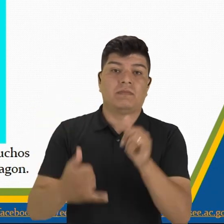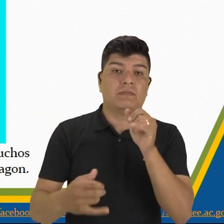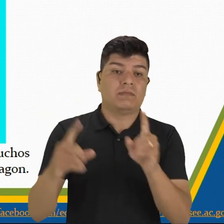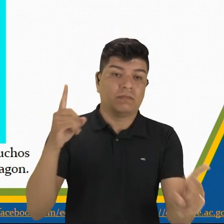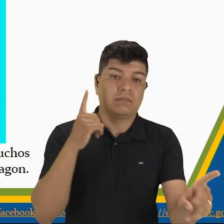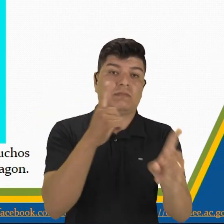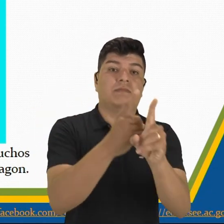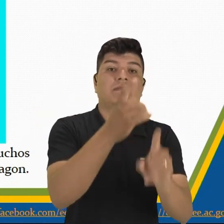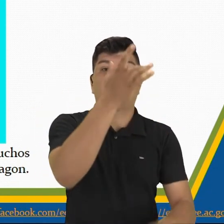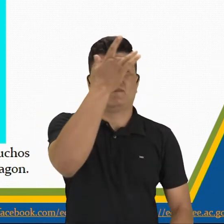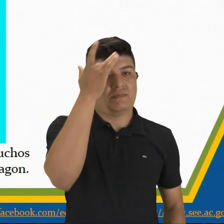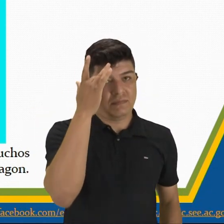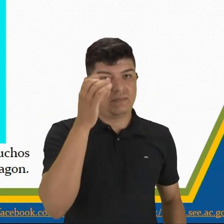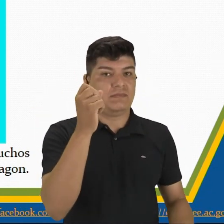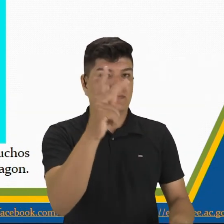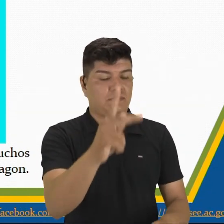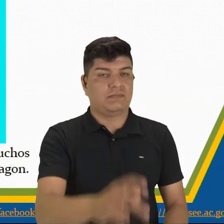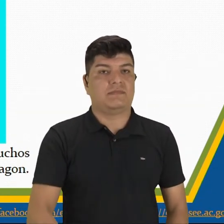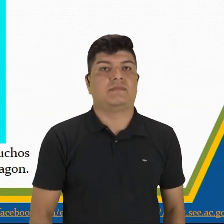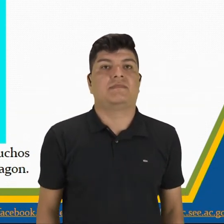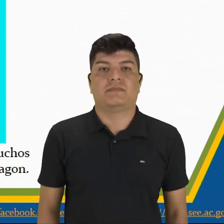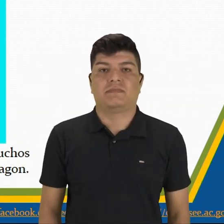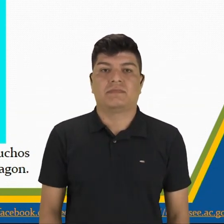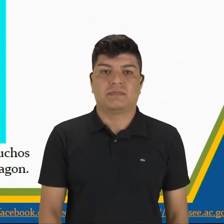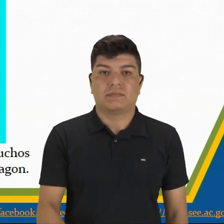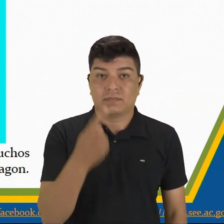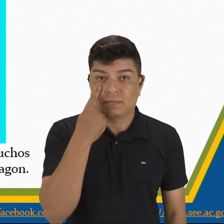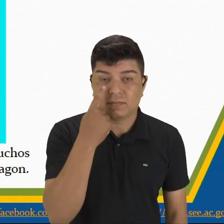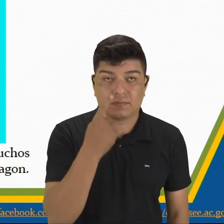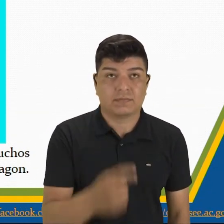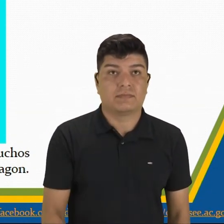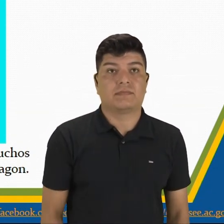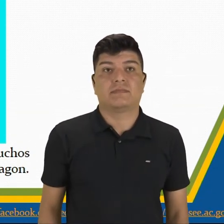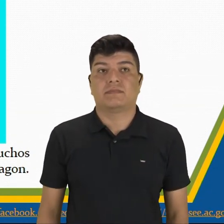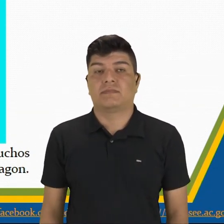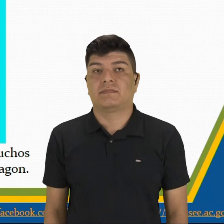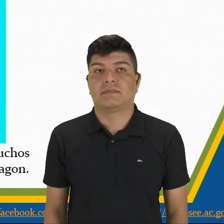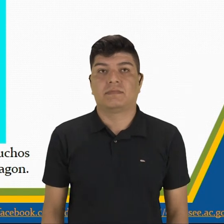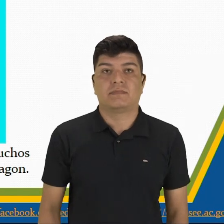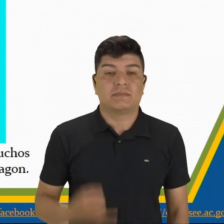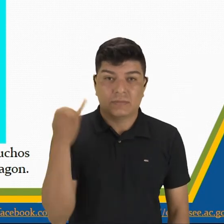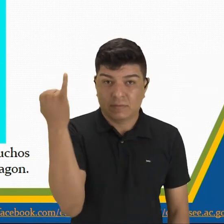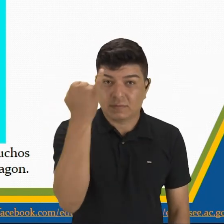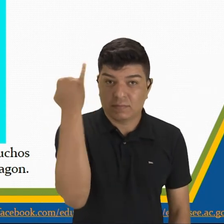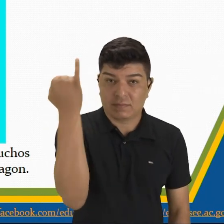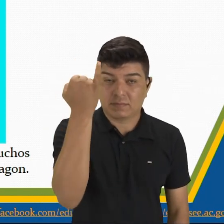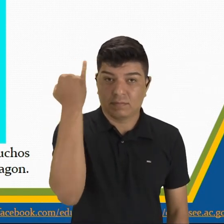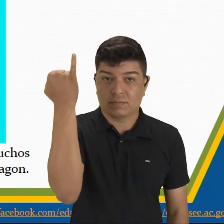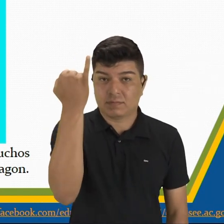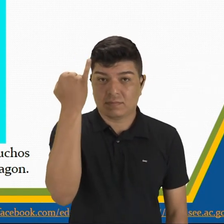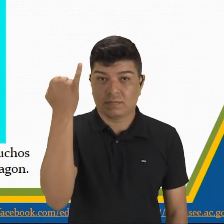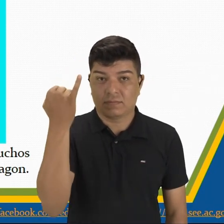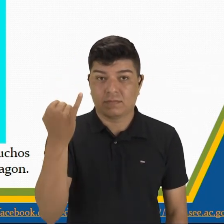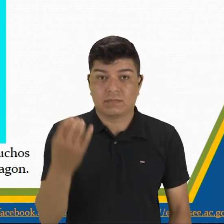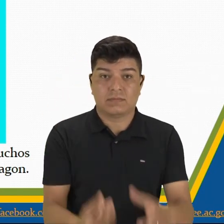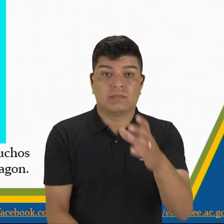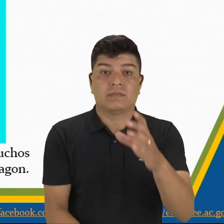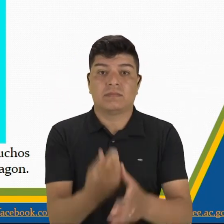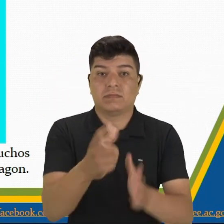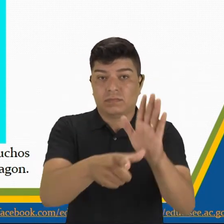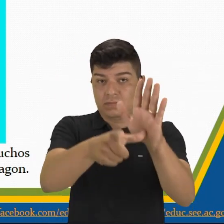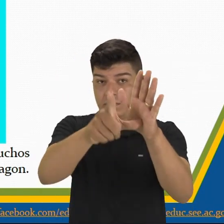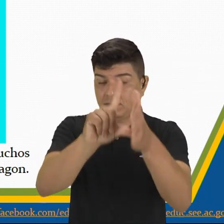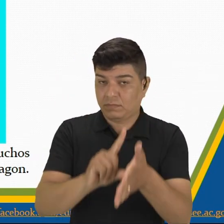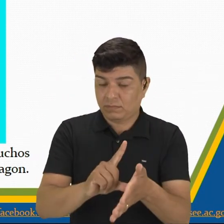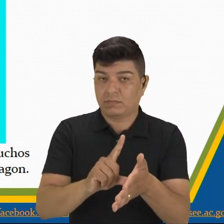personas, ok? Observe. Una observación muy importante es lo que dije anteriormente.